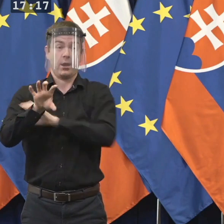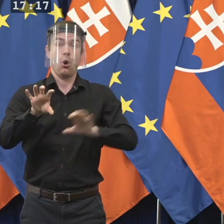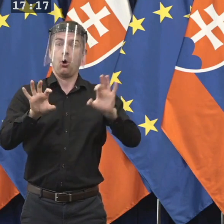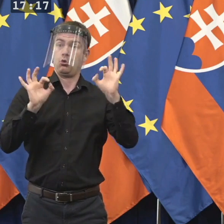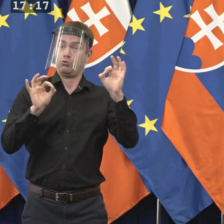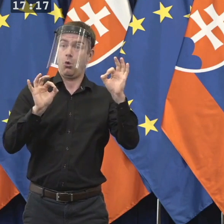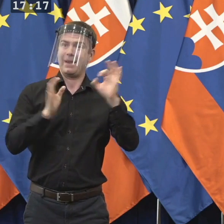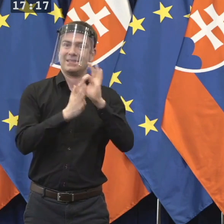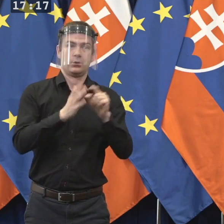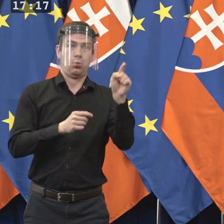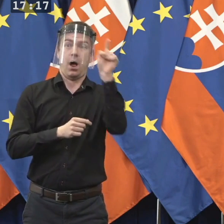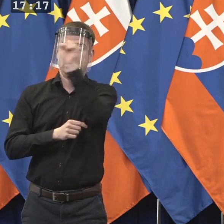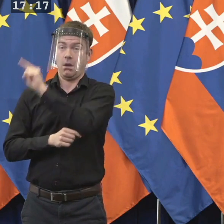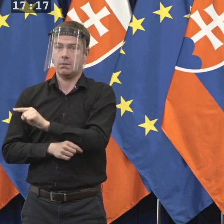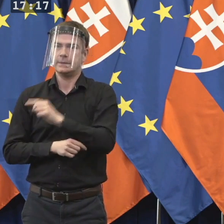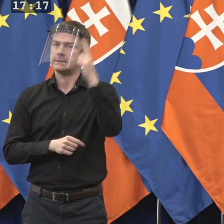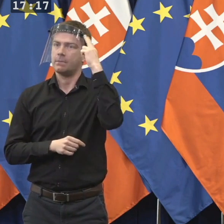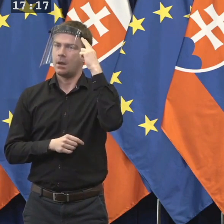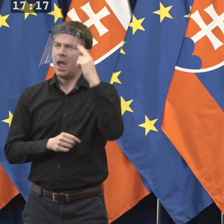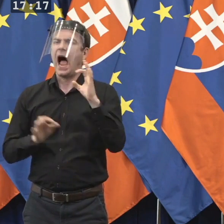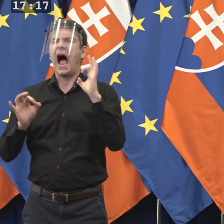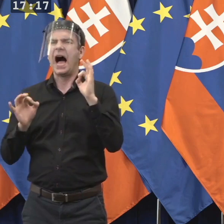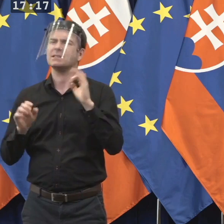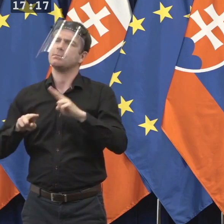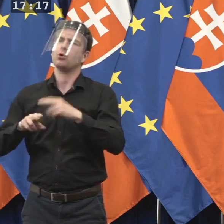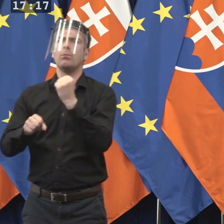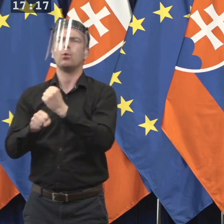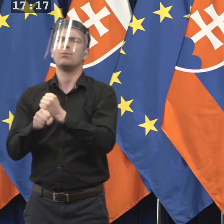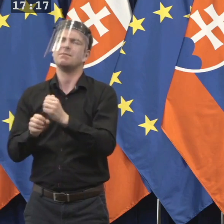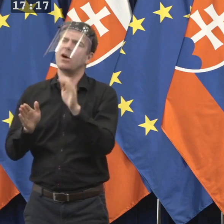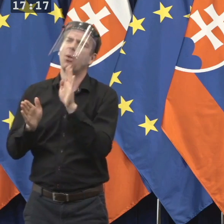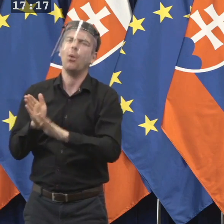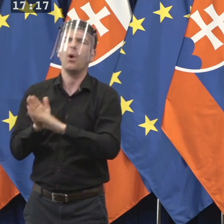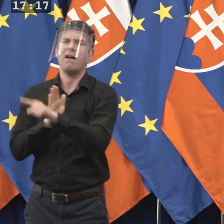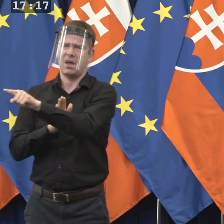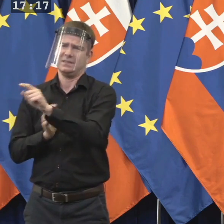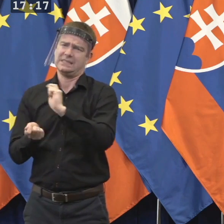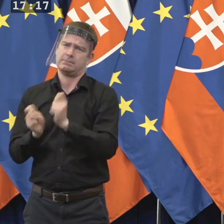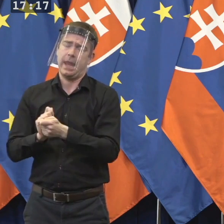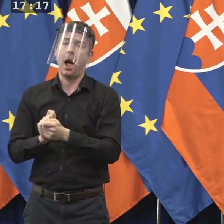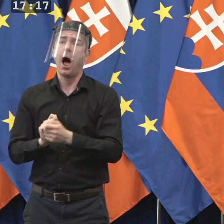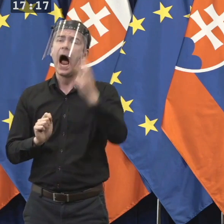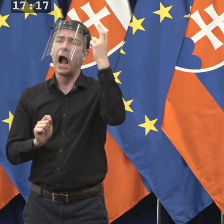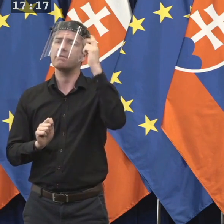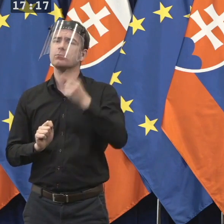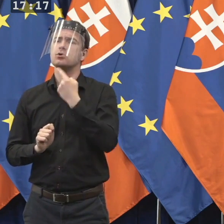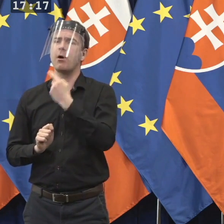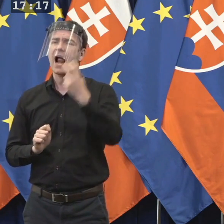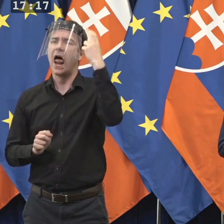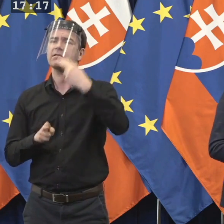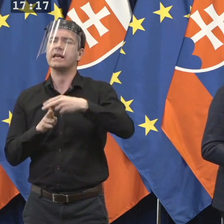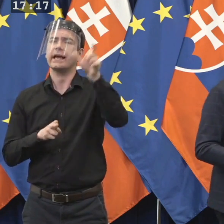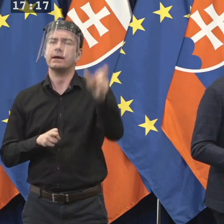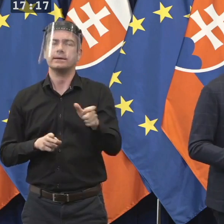najmä, vo finále, to musí byť rozhodnutie Úradu verejného zdravotníctva a hlavného hygienika. RTVS,